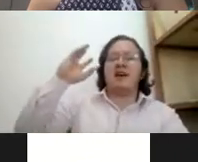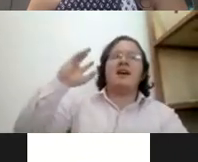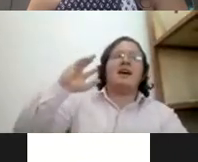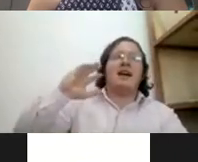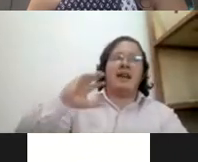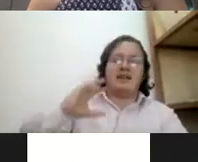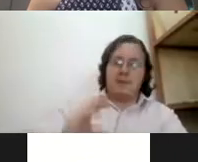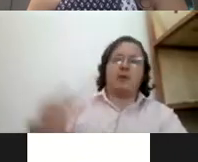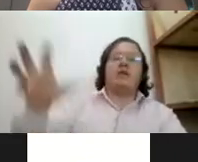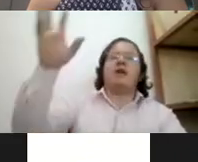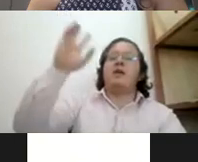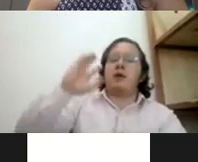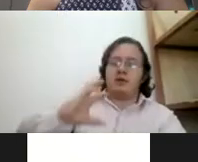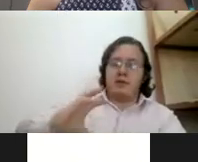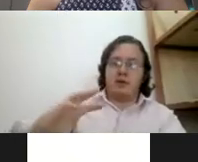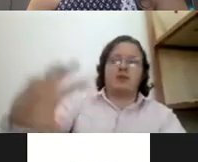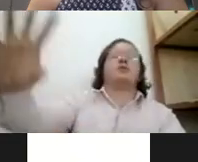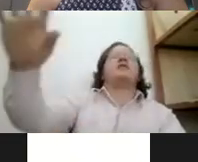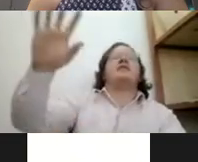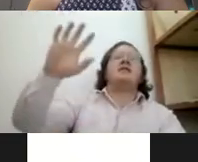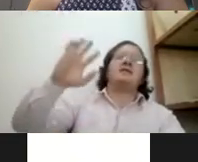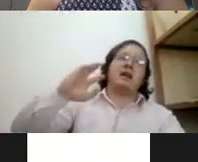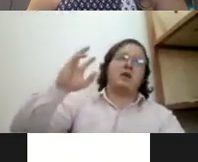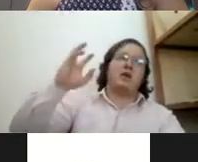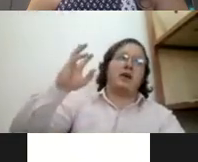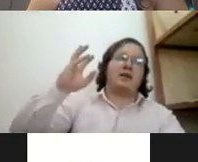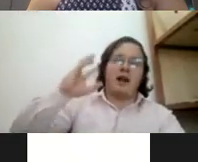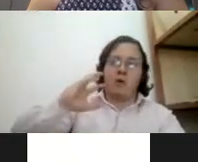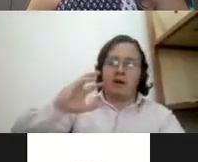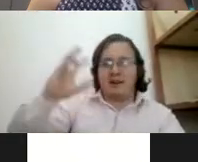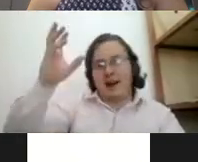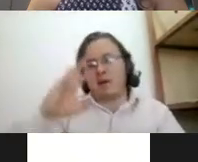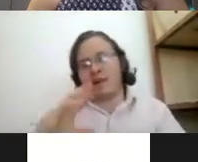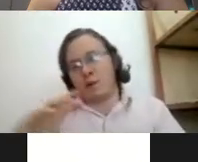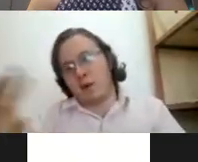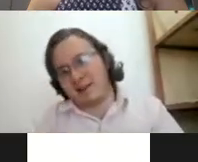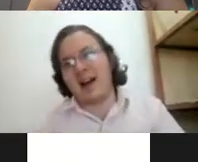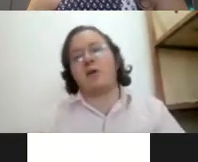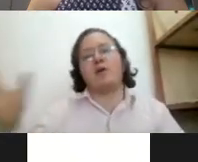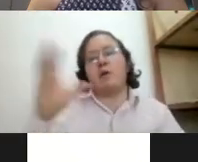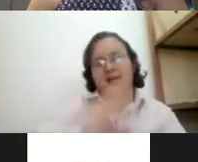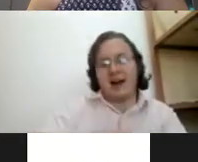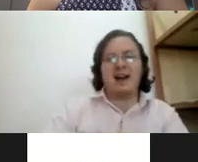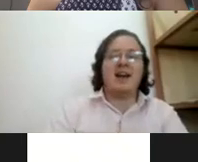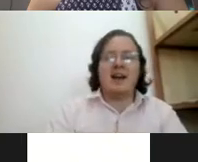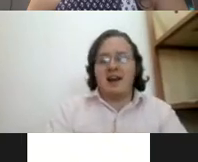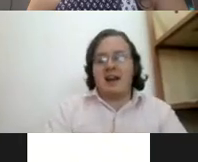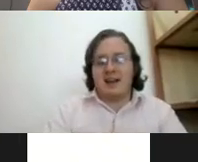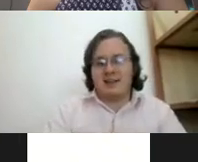la discapacidad auditiva los tipos de sordos que existen lo que es la lengua que si la lengua de señas es universal o no es universal este